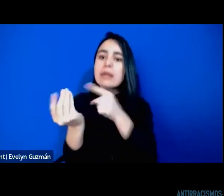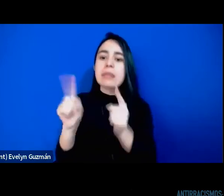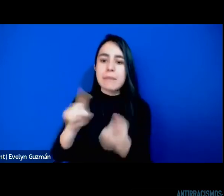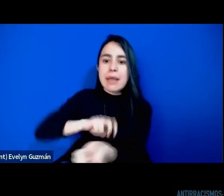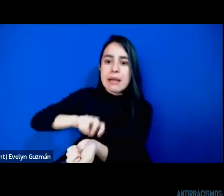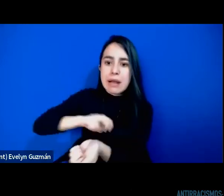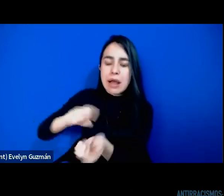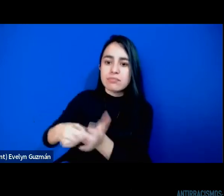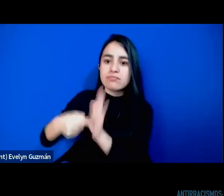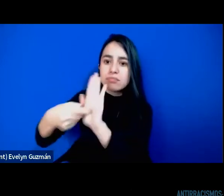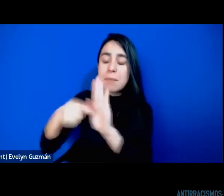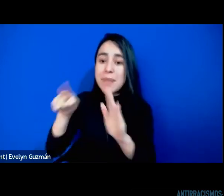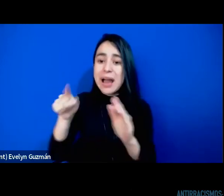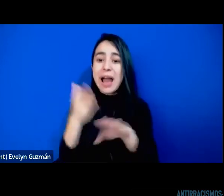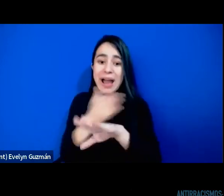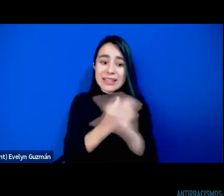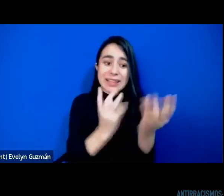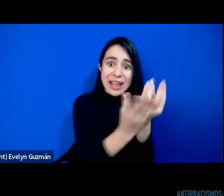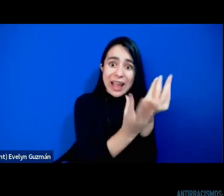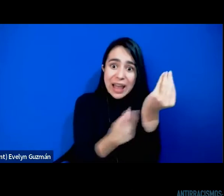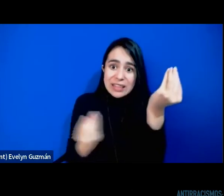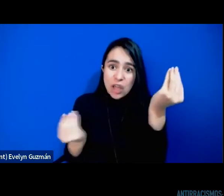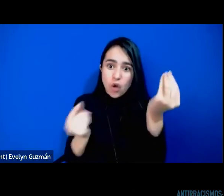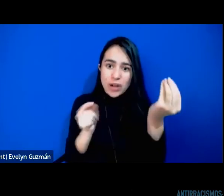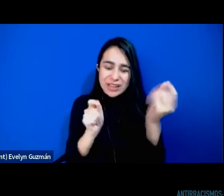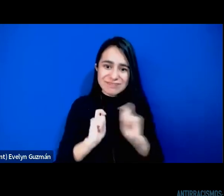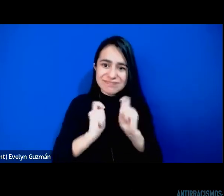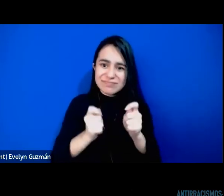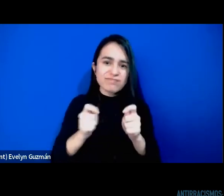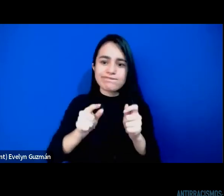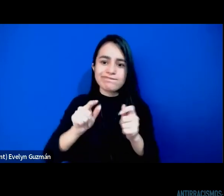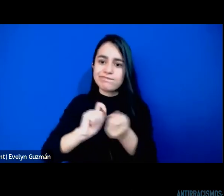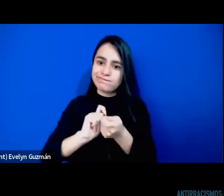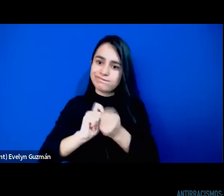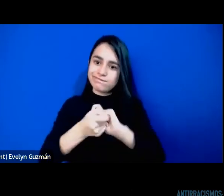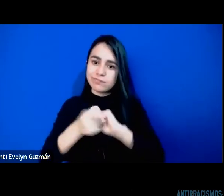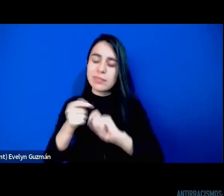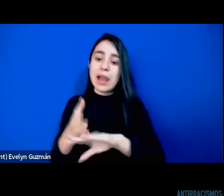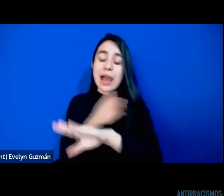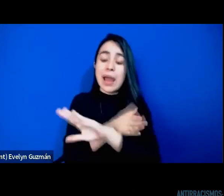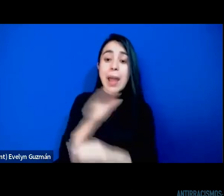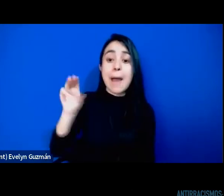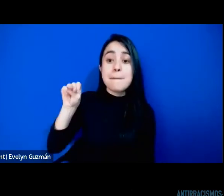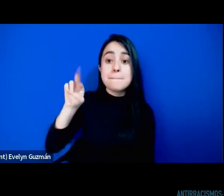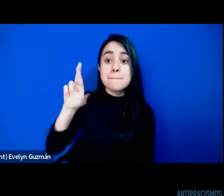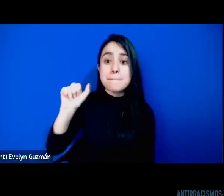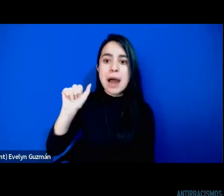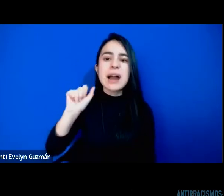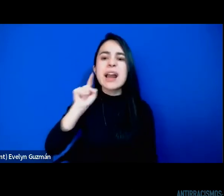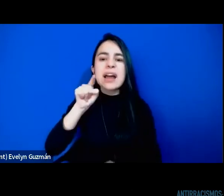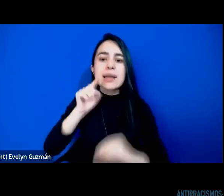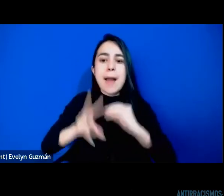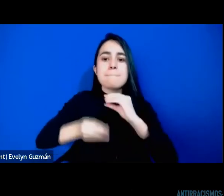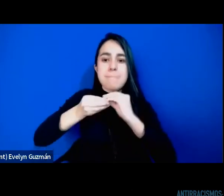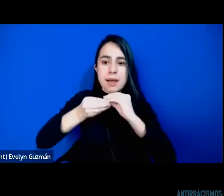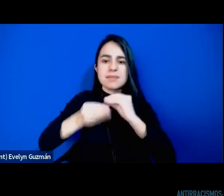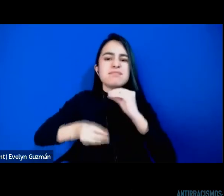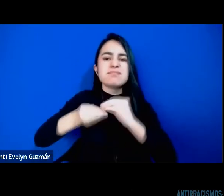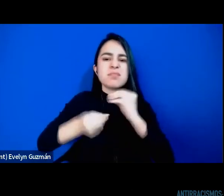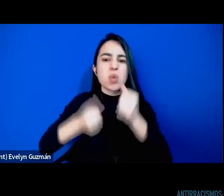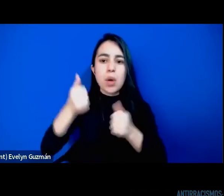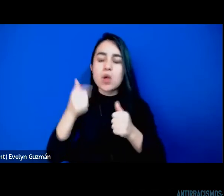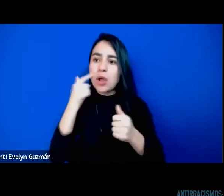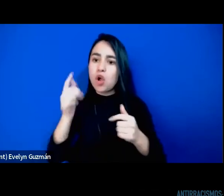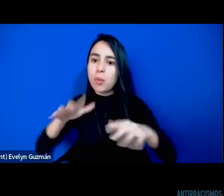estas categorías y también Mara tiene una cuestión adicional que es la distinción territorial